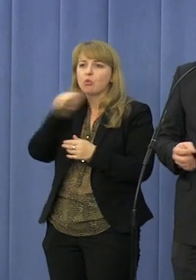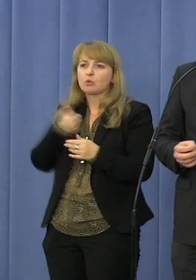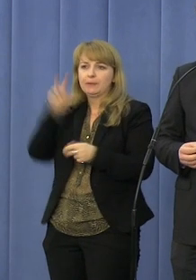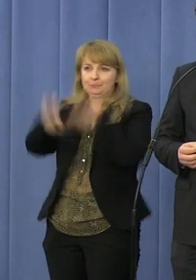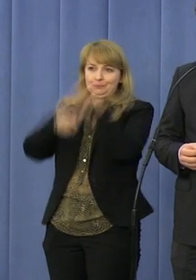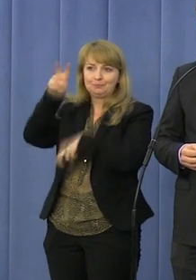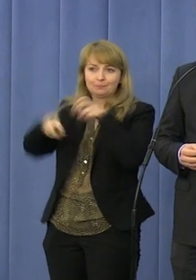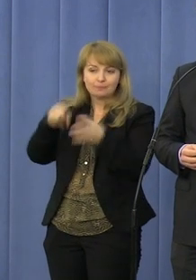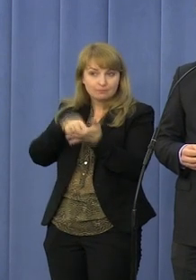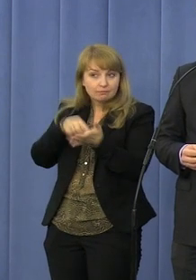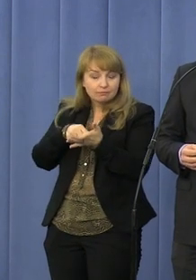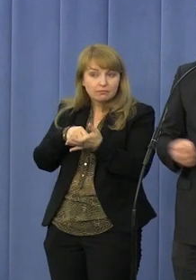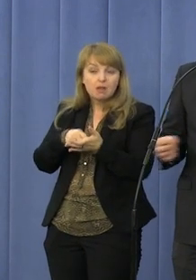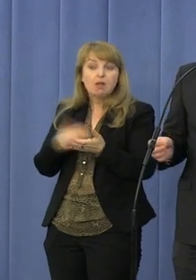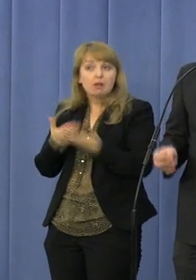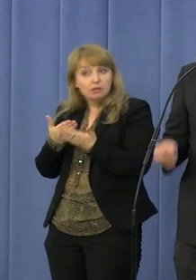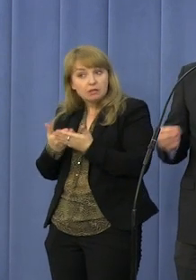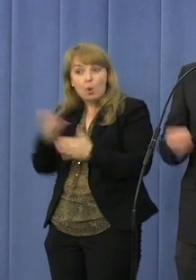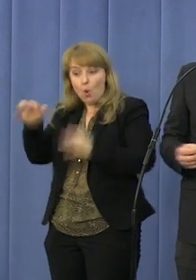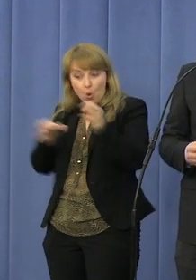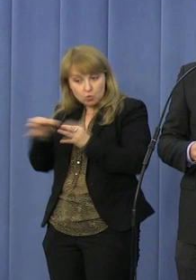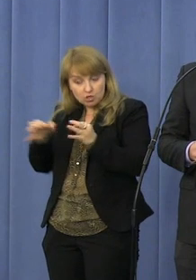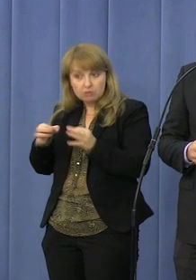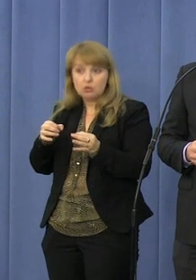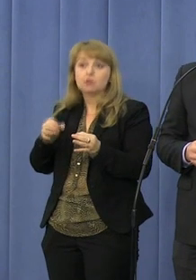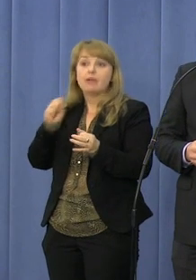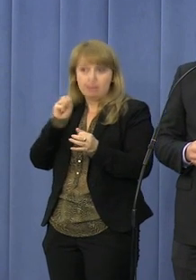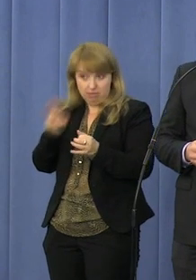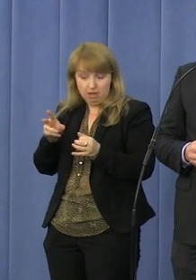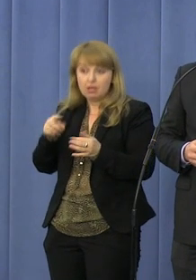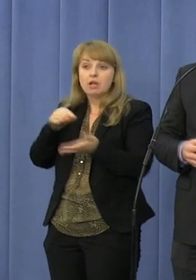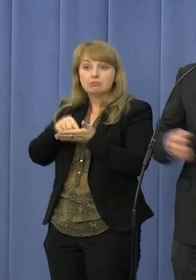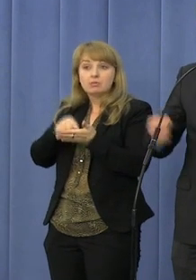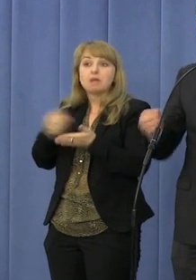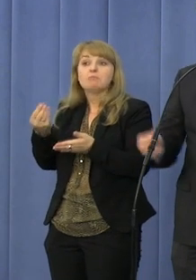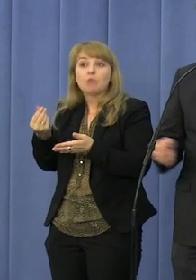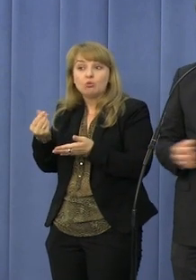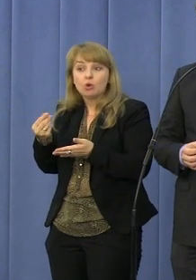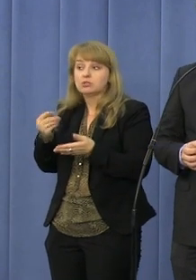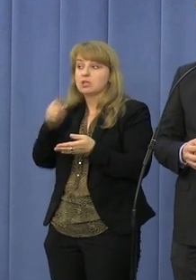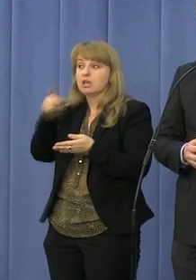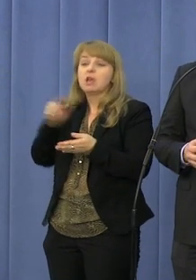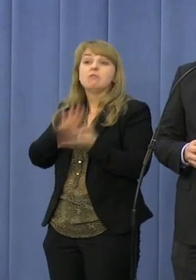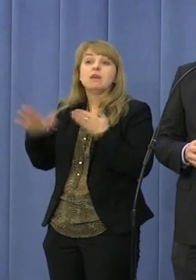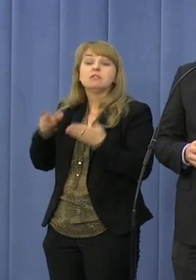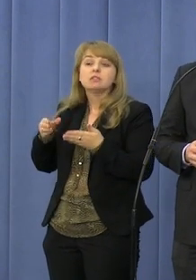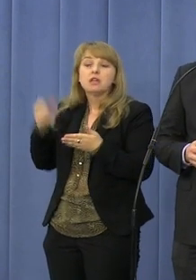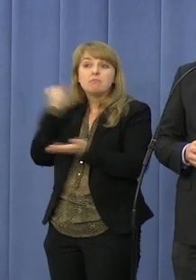związku z tym, jeżeli mamy gdzieś oszczędzać, to oszczędzajmy tam, gdzie te pieniądze są i które są bezprawnie